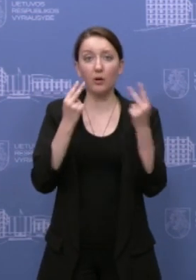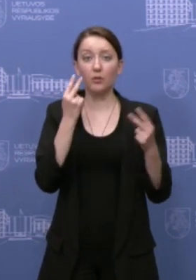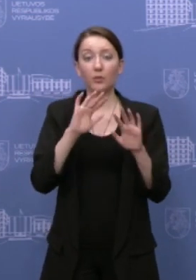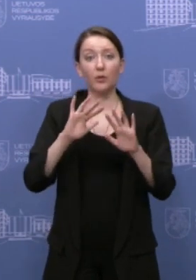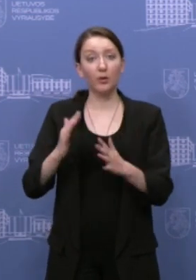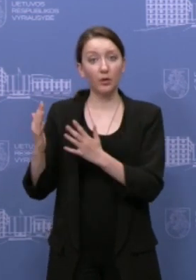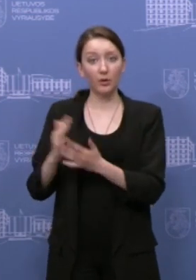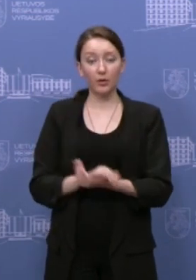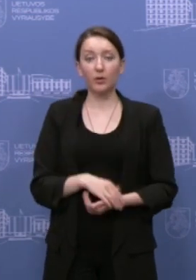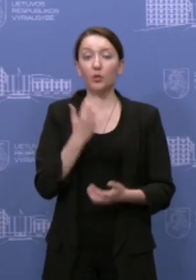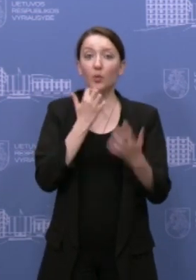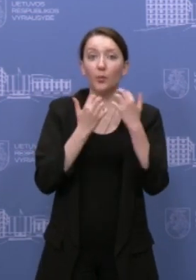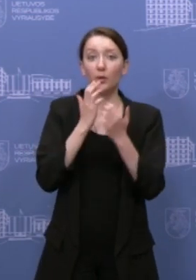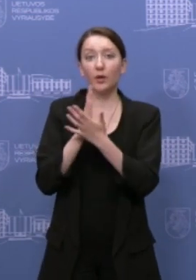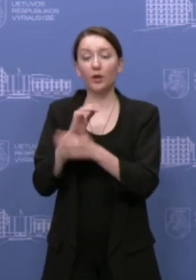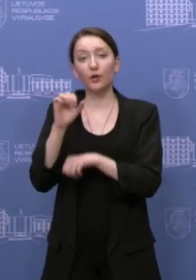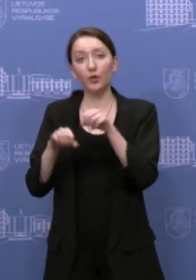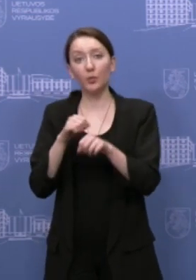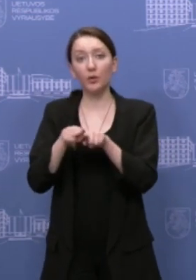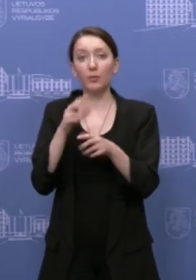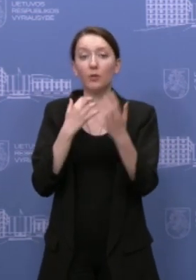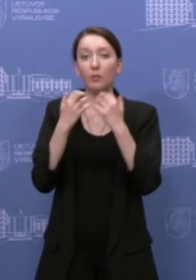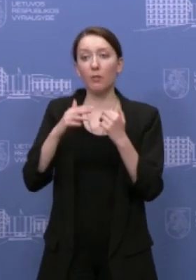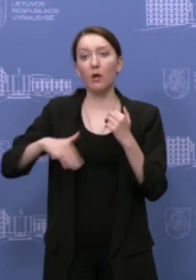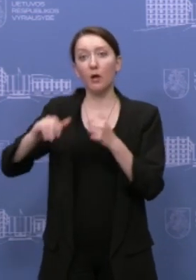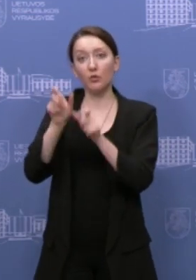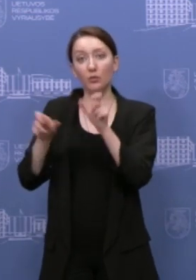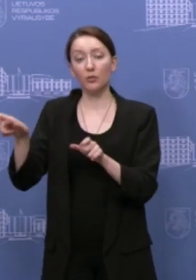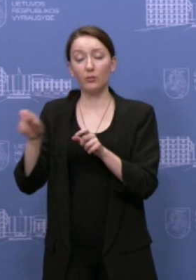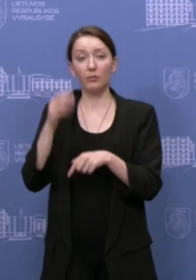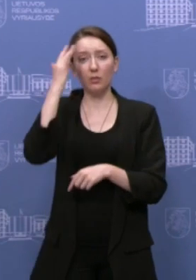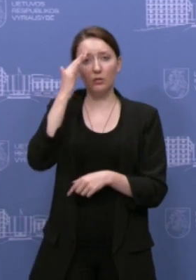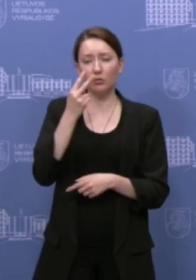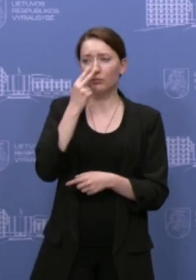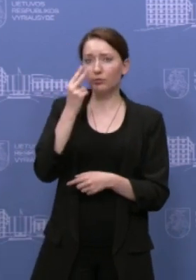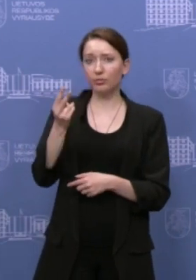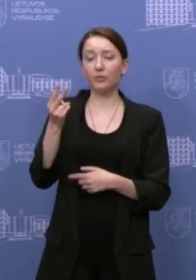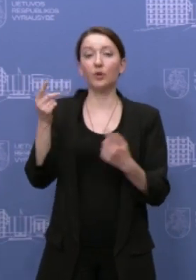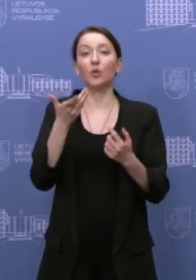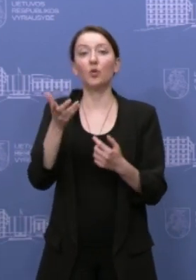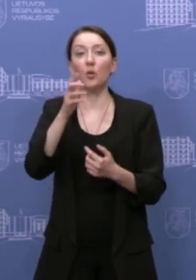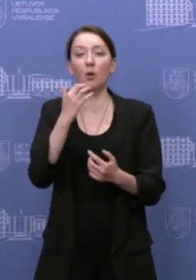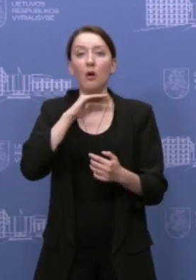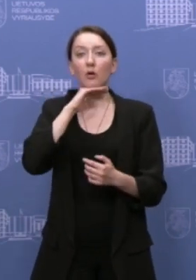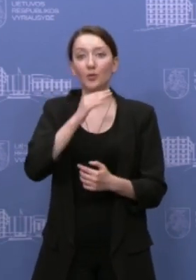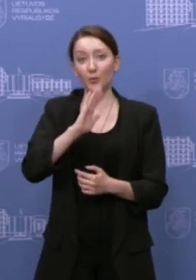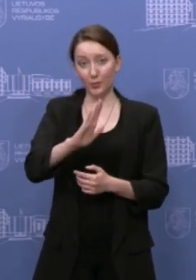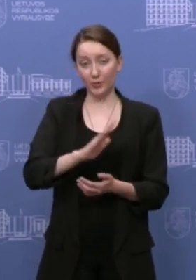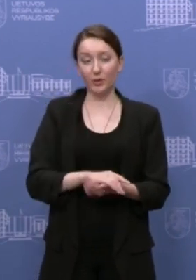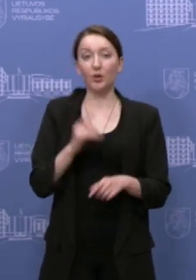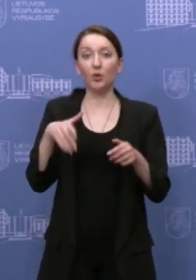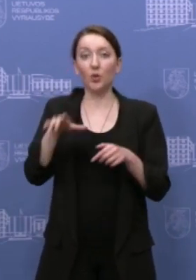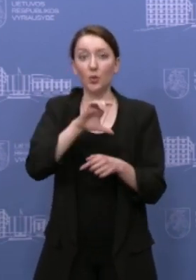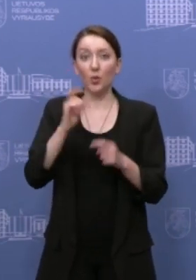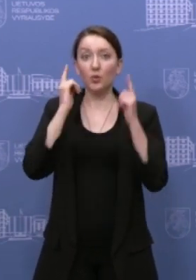yra susidomėjimas ir dvirtininkų, dvirtininkų bendruomenės. Manau, kad jis įkrai įneškai daugiau aiškumo ir daugiau